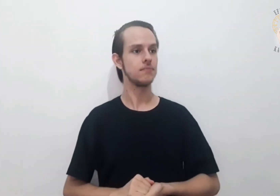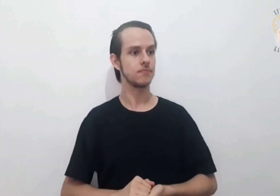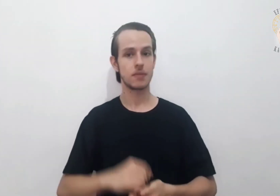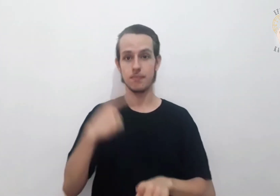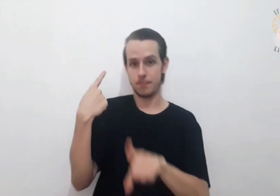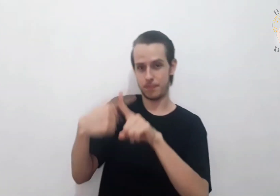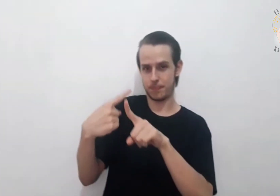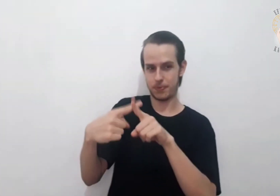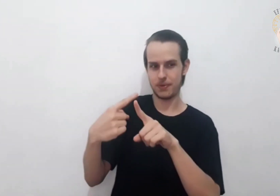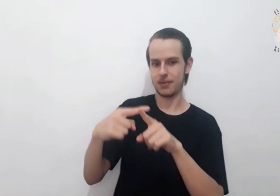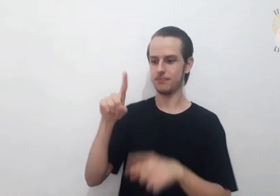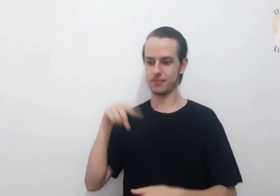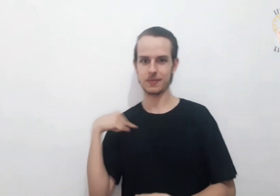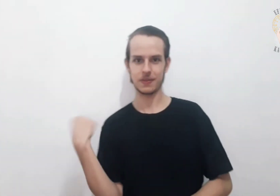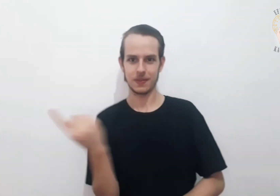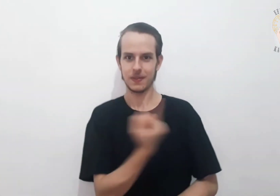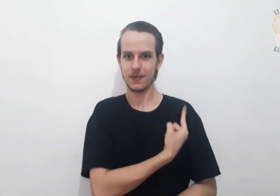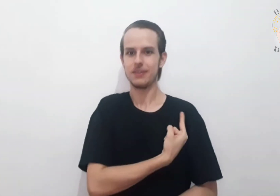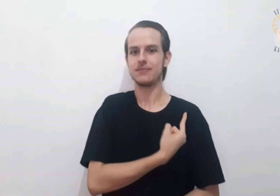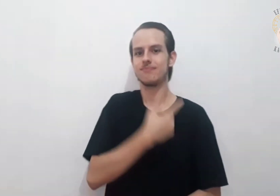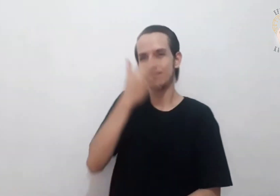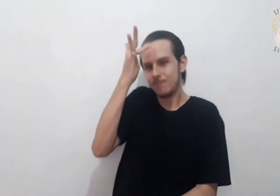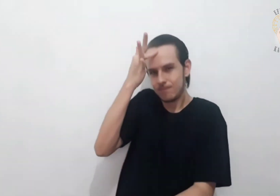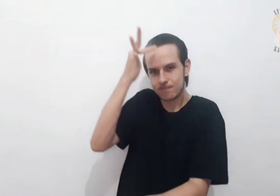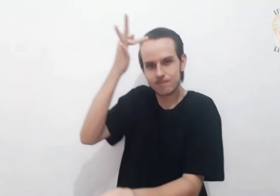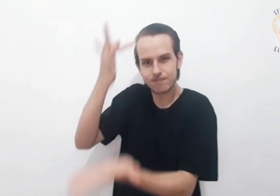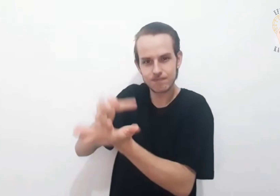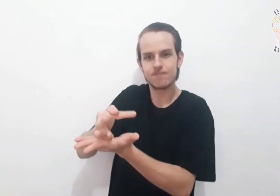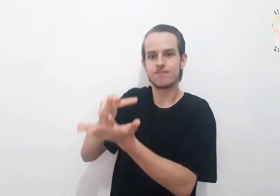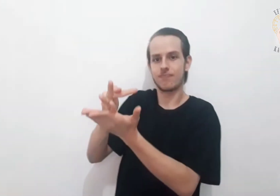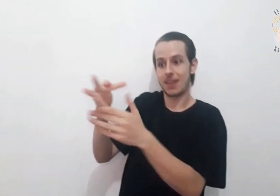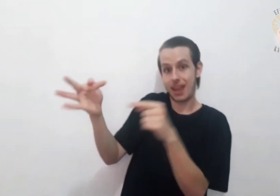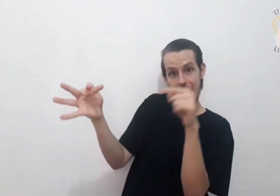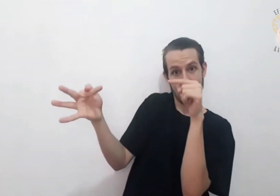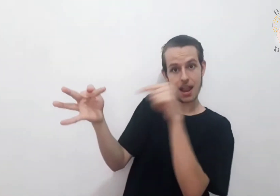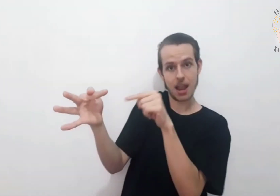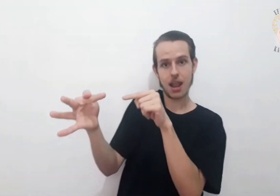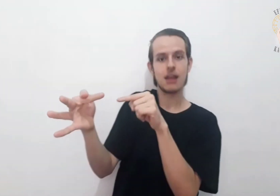E essa é a vitória que venceu o mundo.